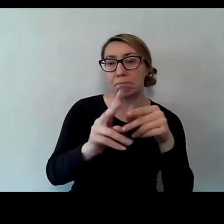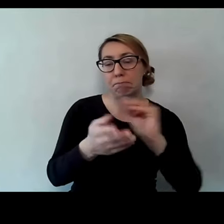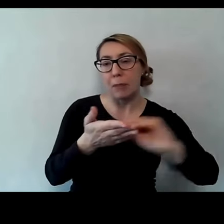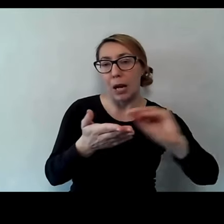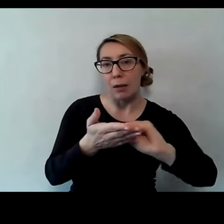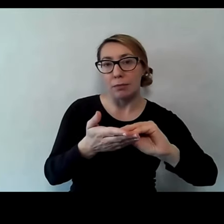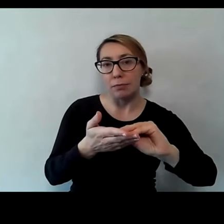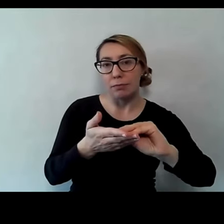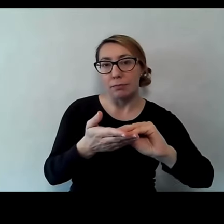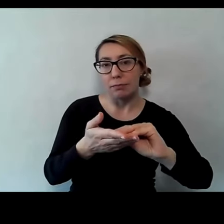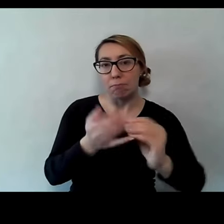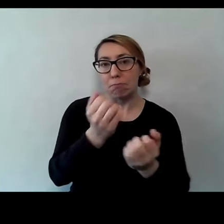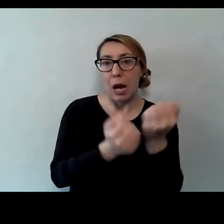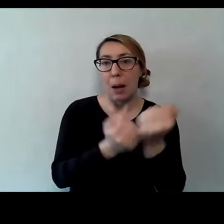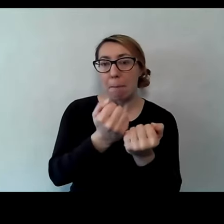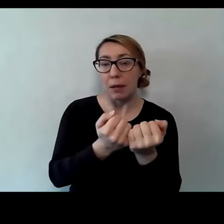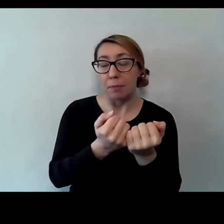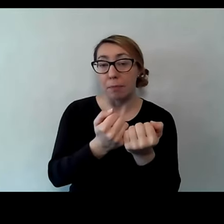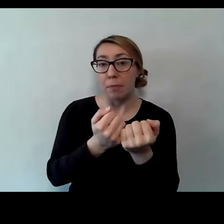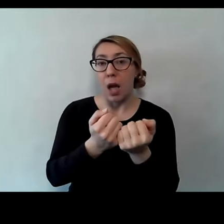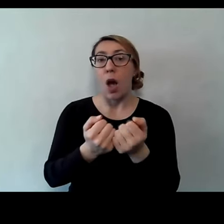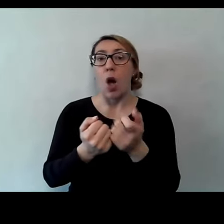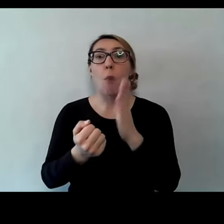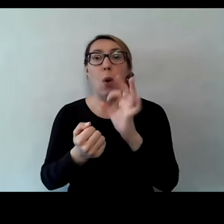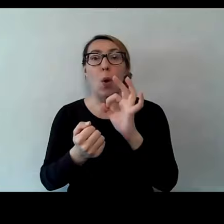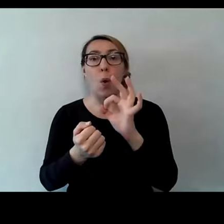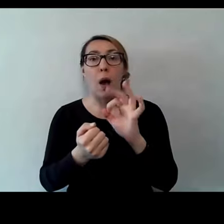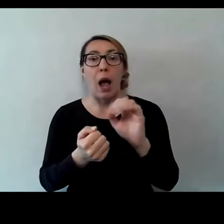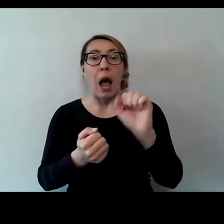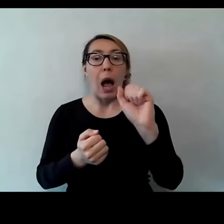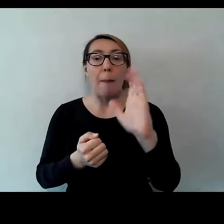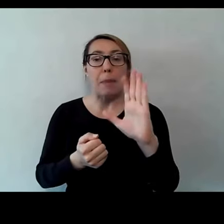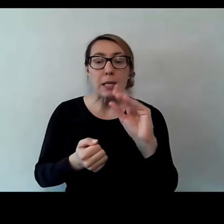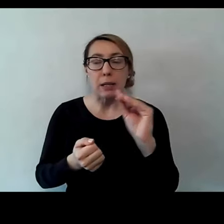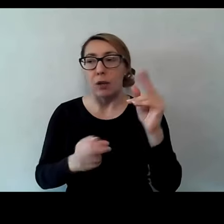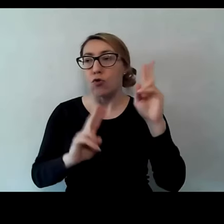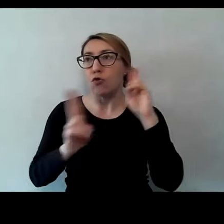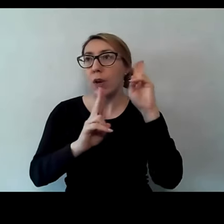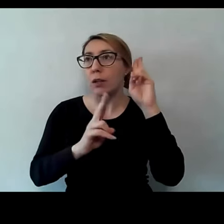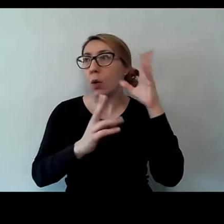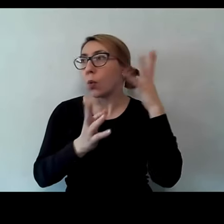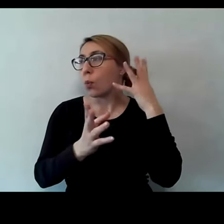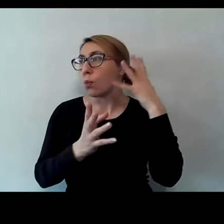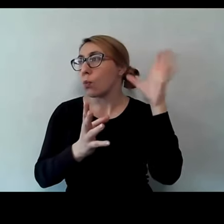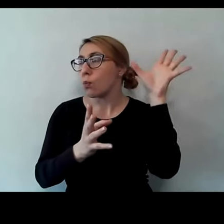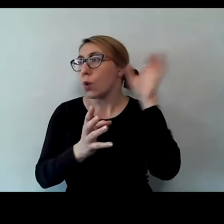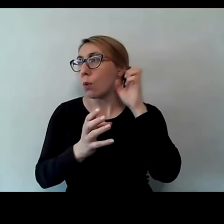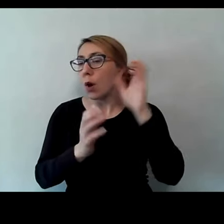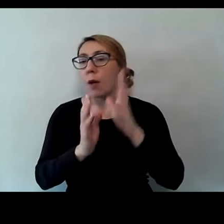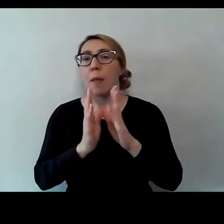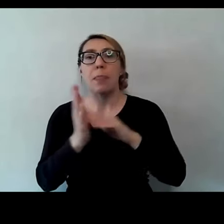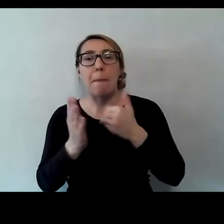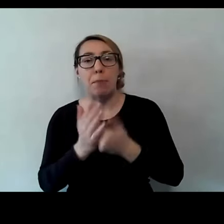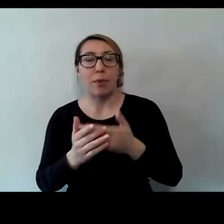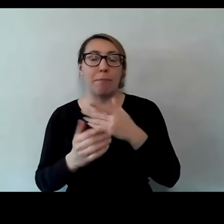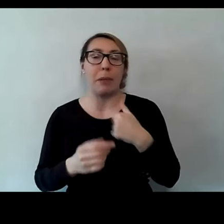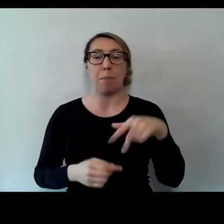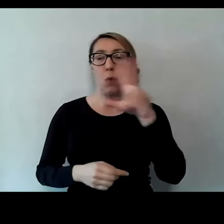postaci pisma, bo podstawi sobie literki pod dźwięki. Dlatego mówimy narysuj, a